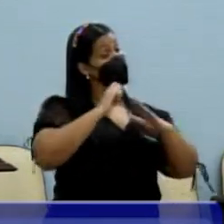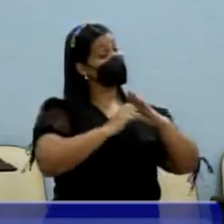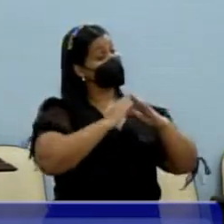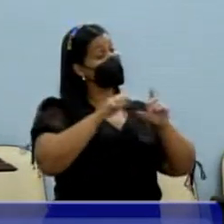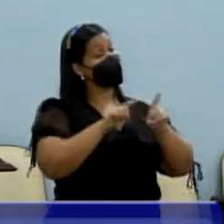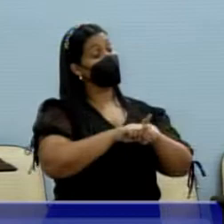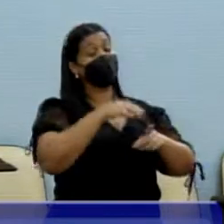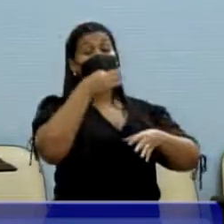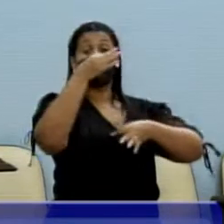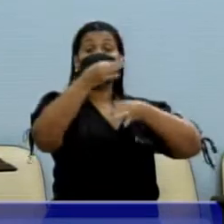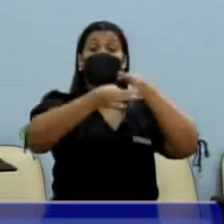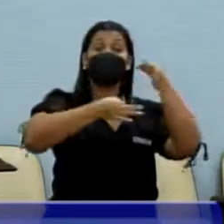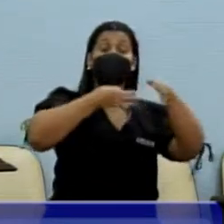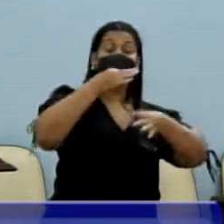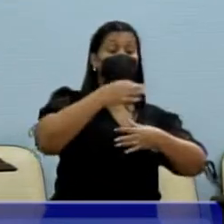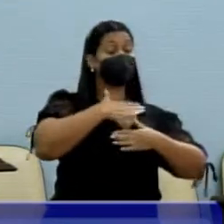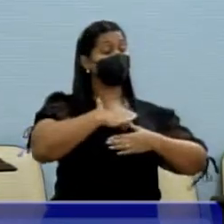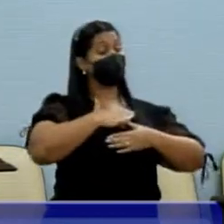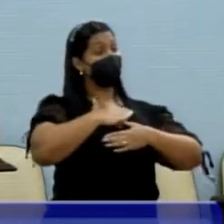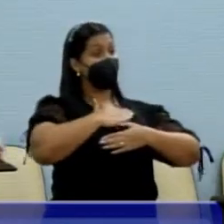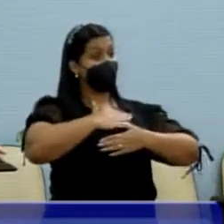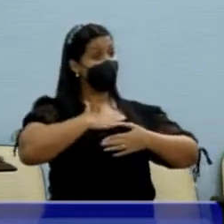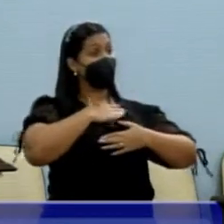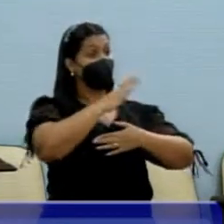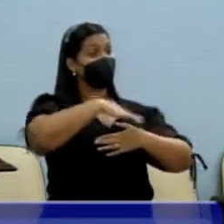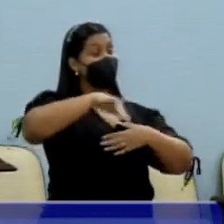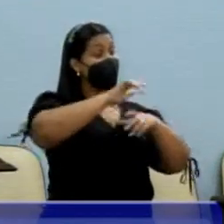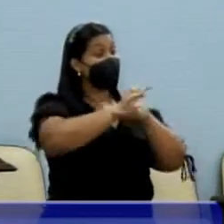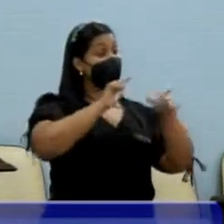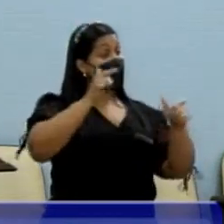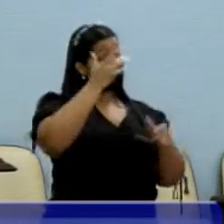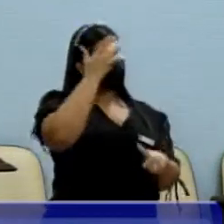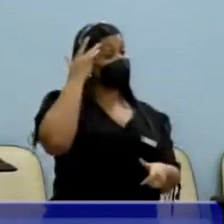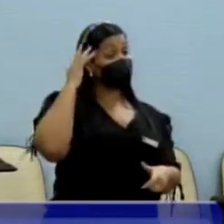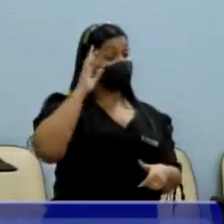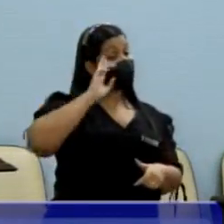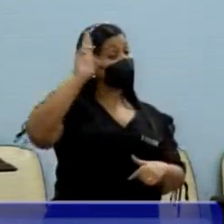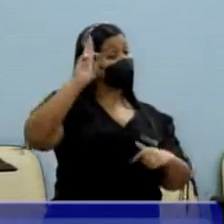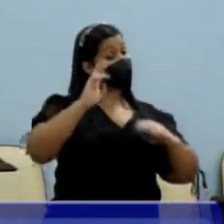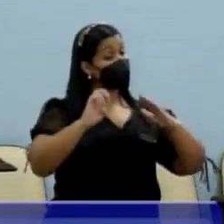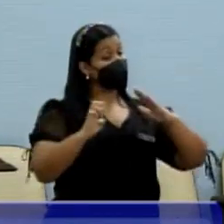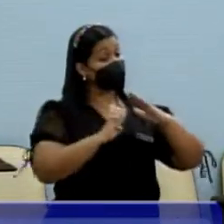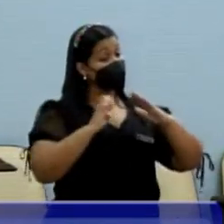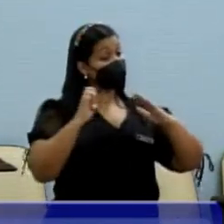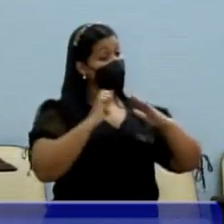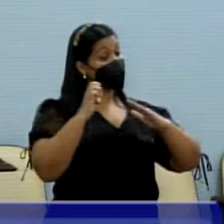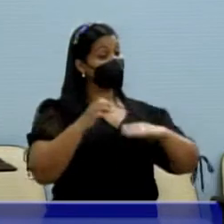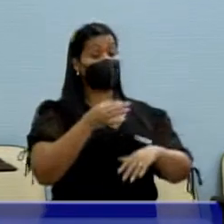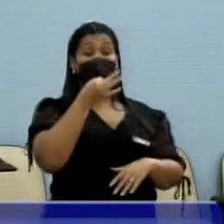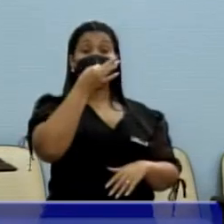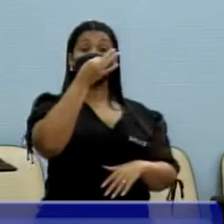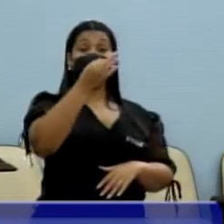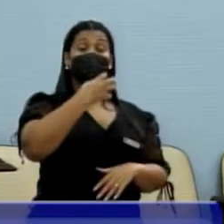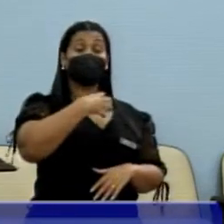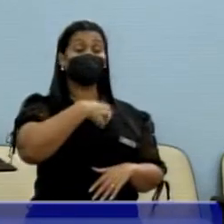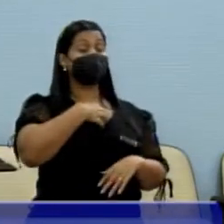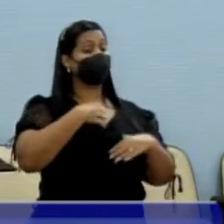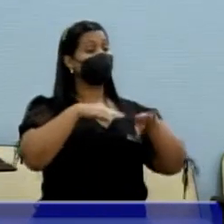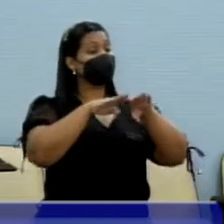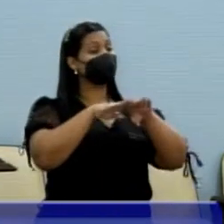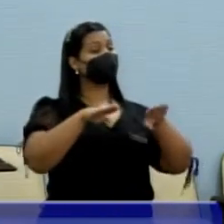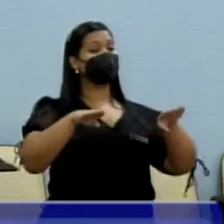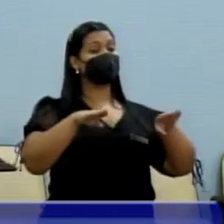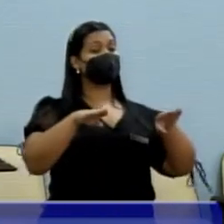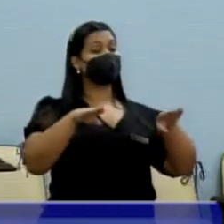E, para minha alegria, a maioria dos empresários se posicionaram de um jeito muito equilibrado, humano